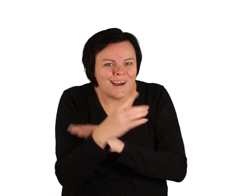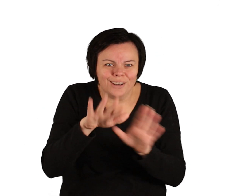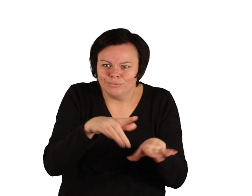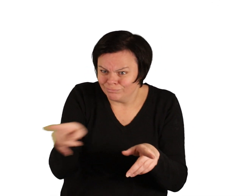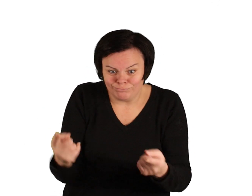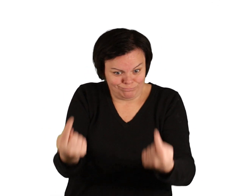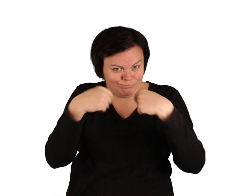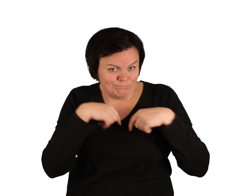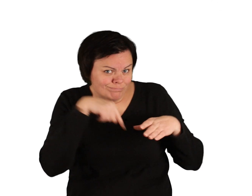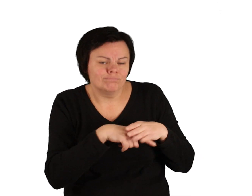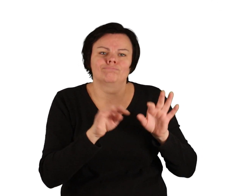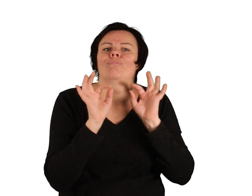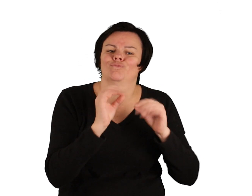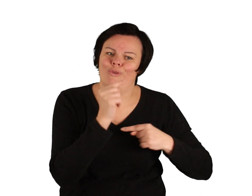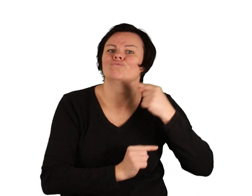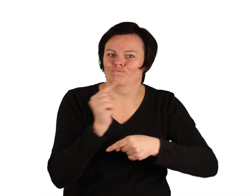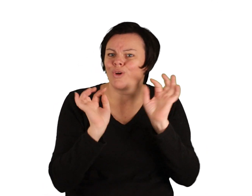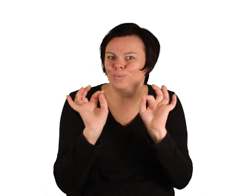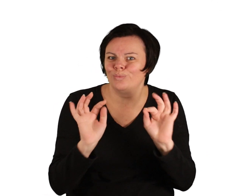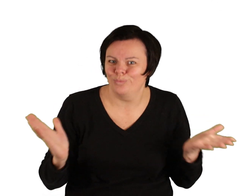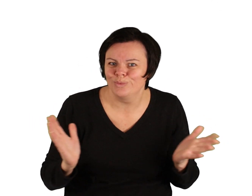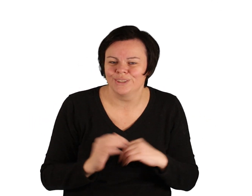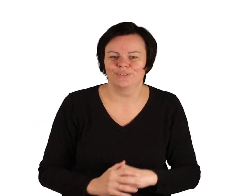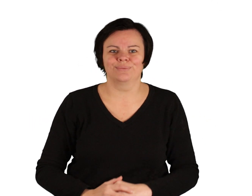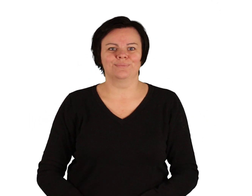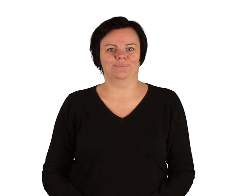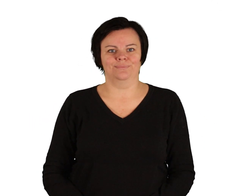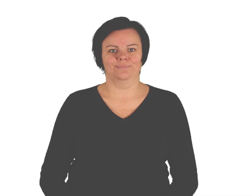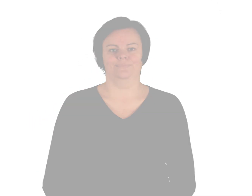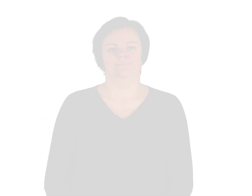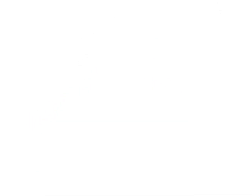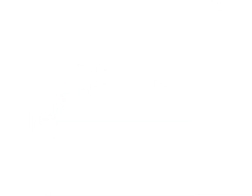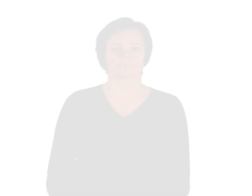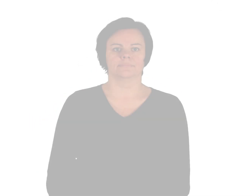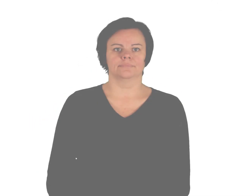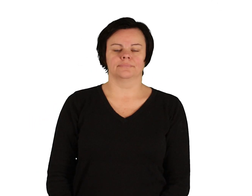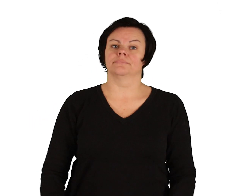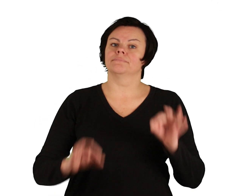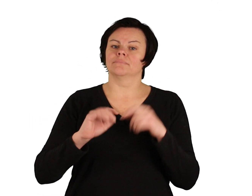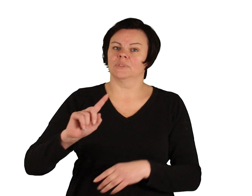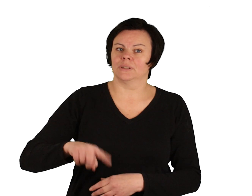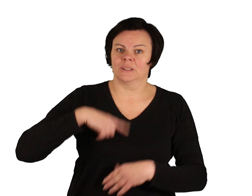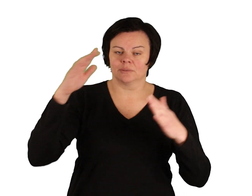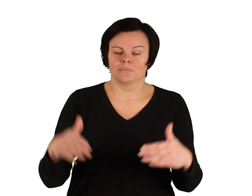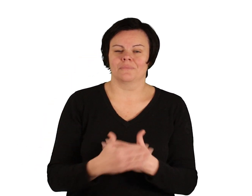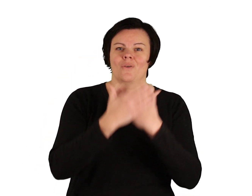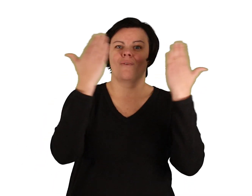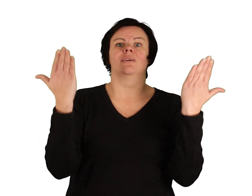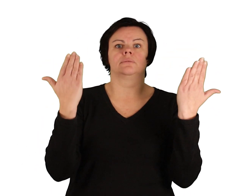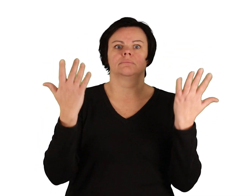»Kommt nur herein, es soll euch gut gehen bei mir.« Am nächsten Morgen jedoch packte die